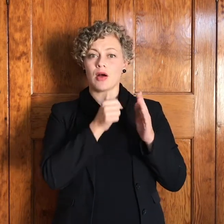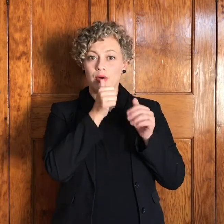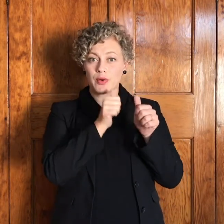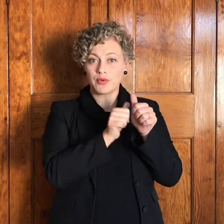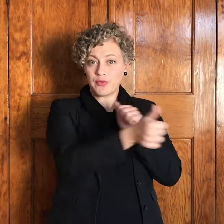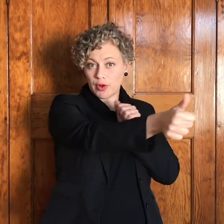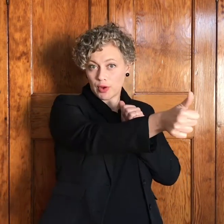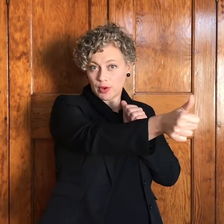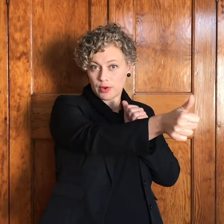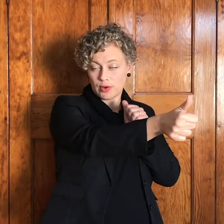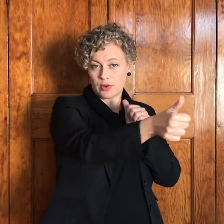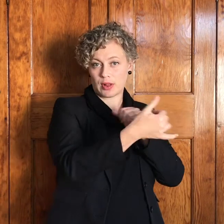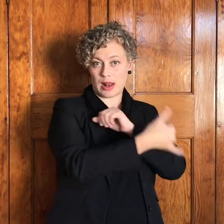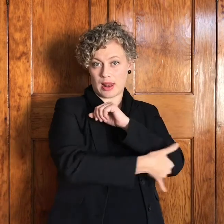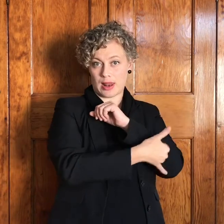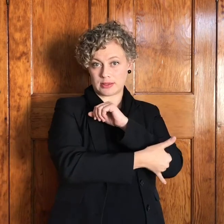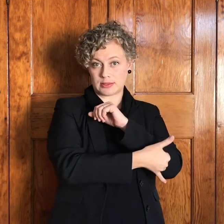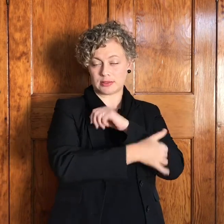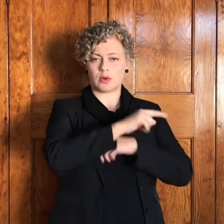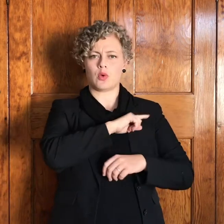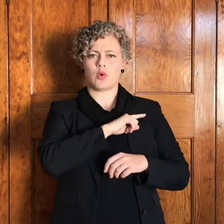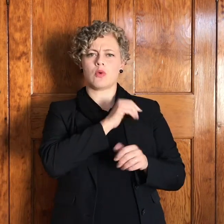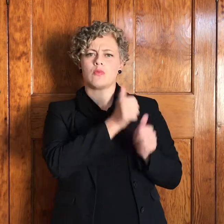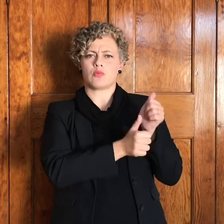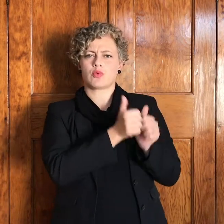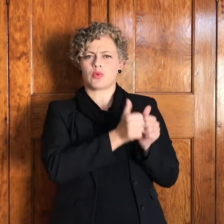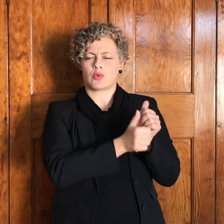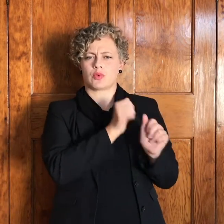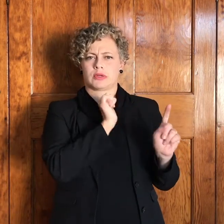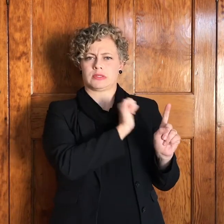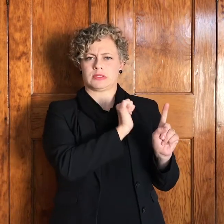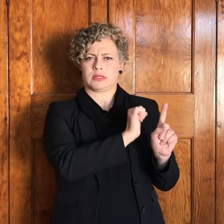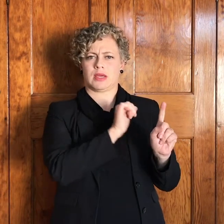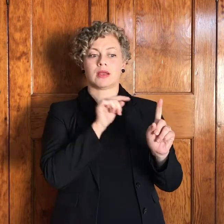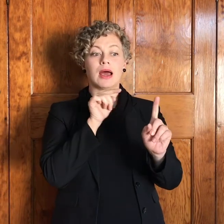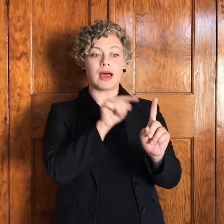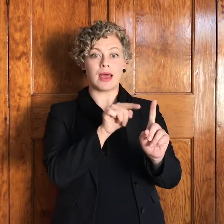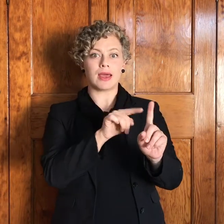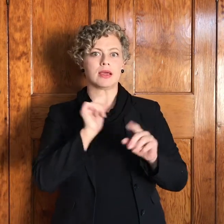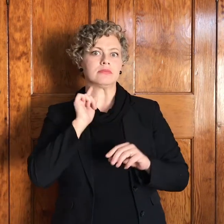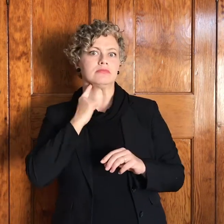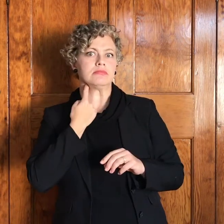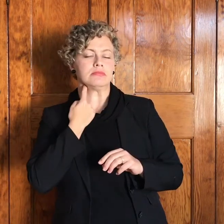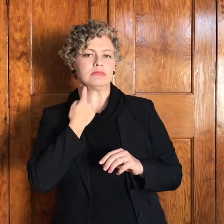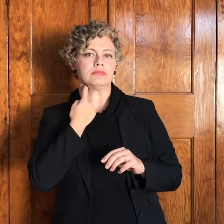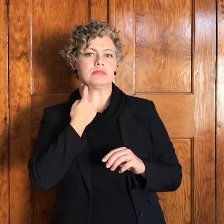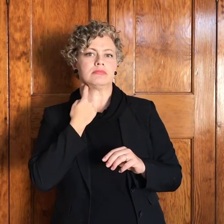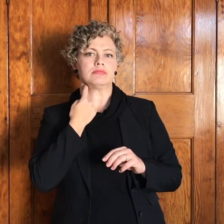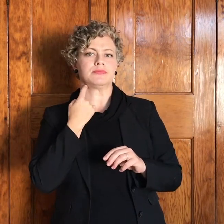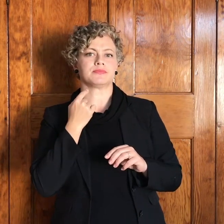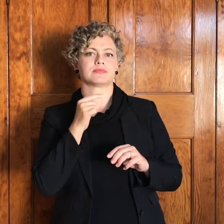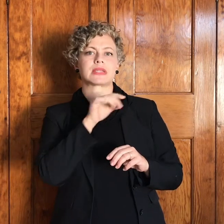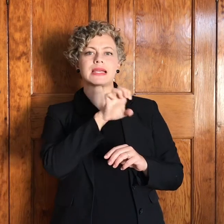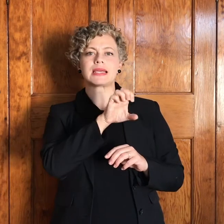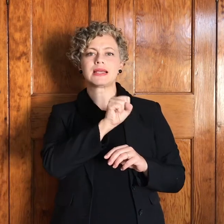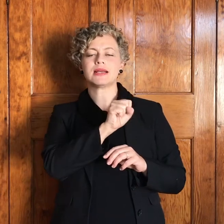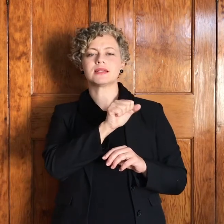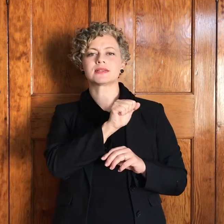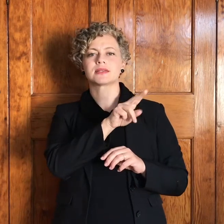broer. Hy het eers so bedrieg in sy swak oomblik het eers so sy geboorte